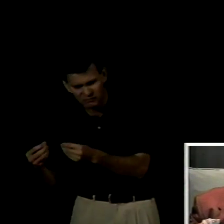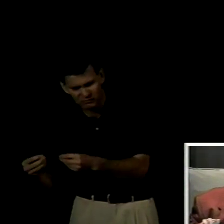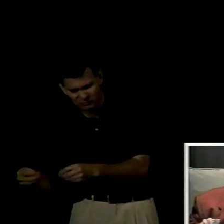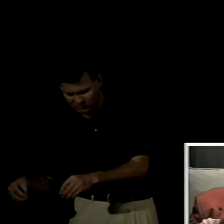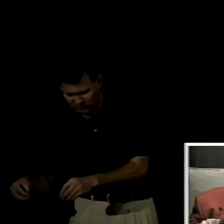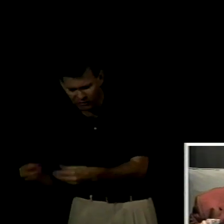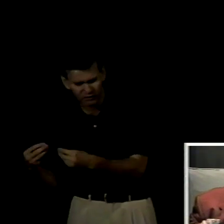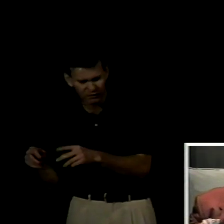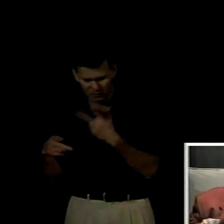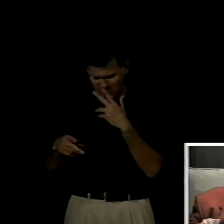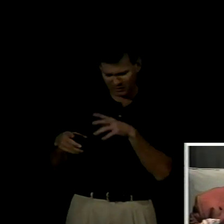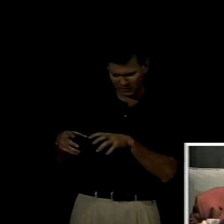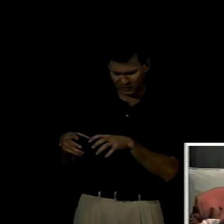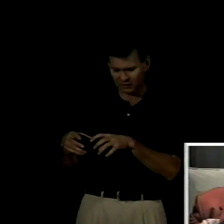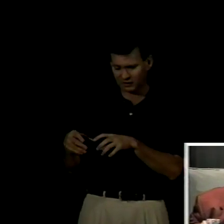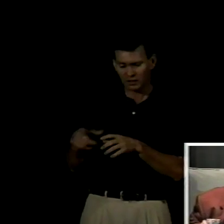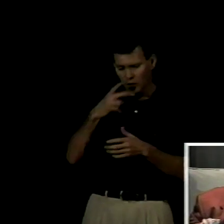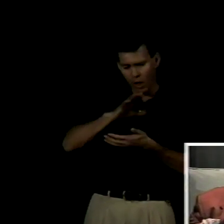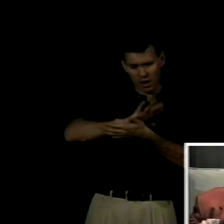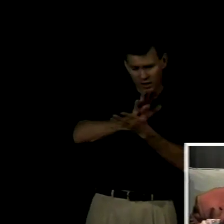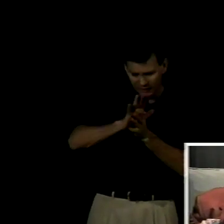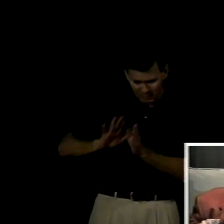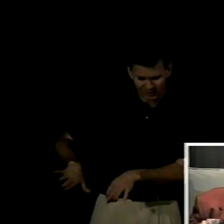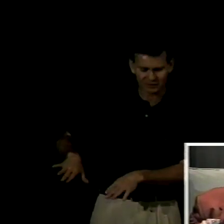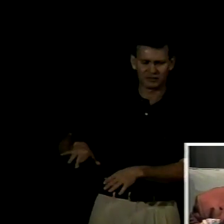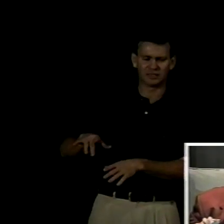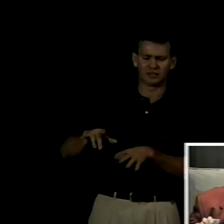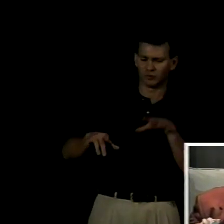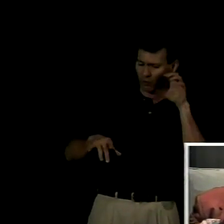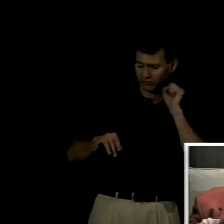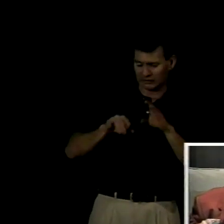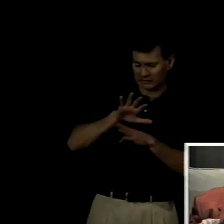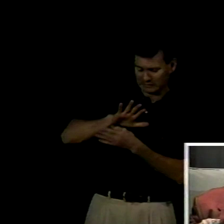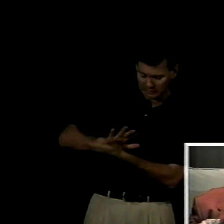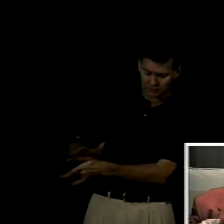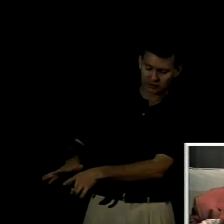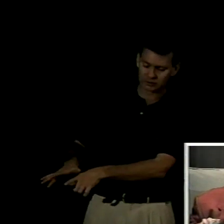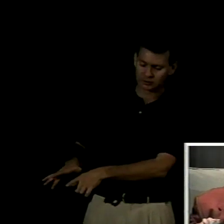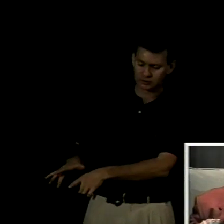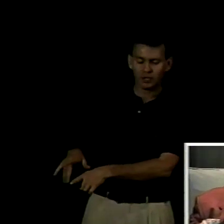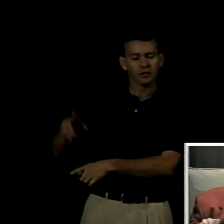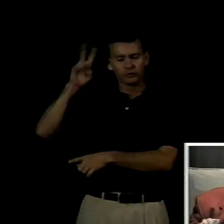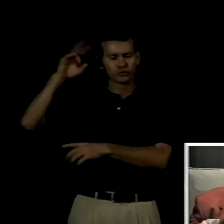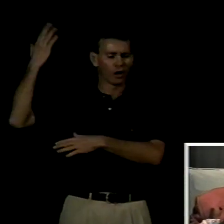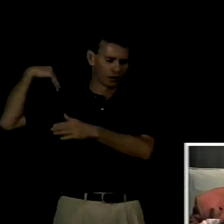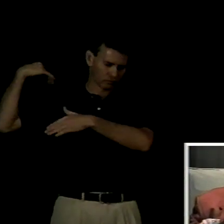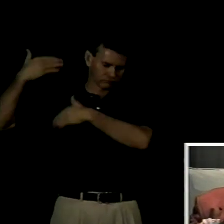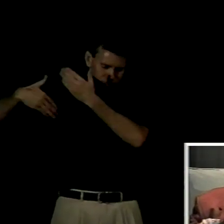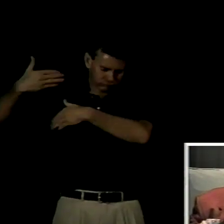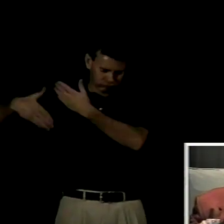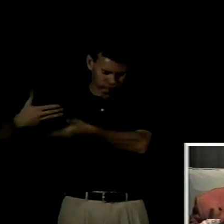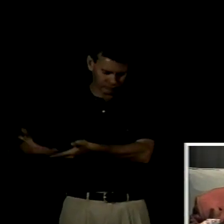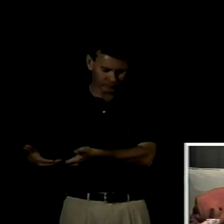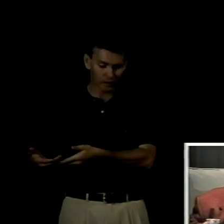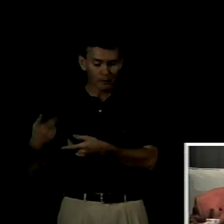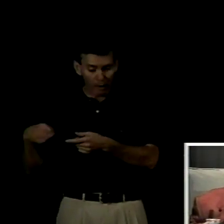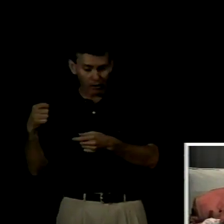discriminación de la frontera sorda oyente sostenida históricamente por la visión de la sordera como una desviación y no con